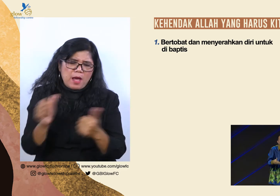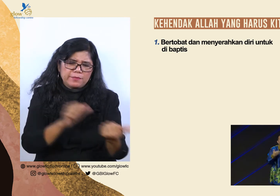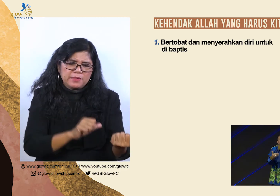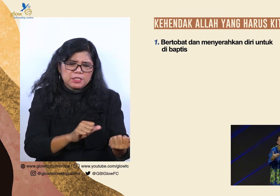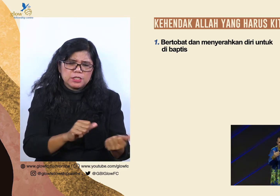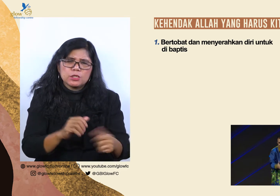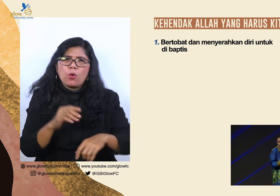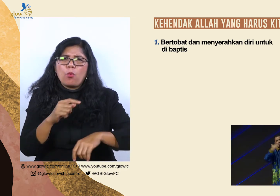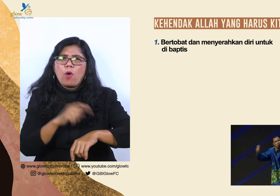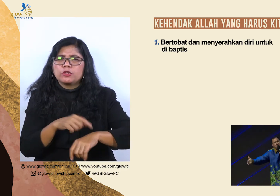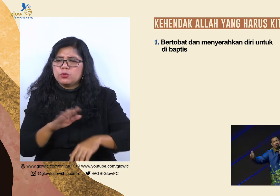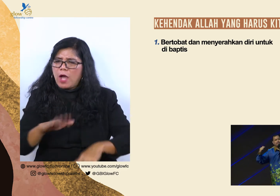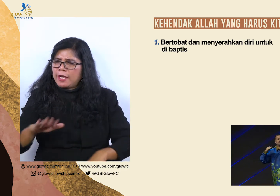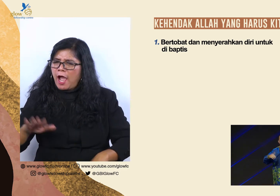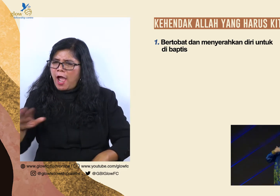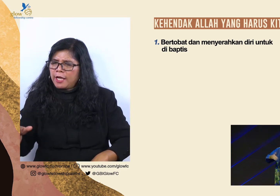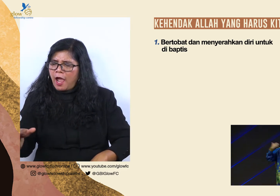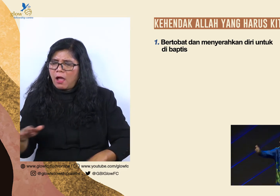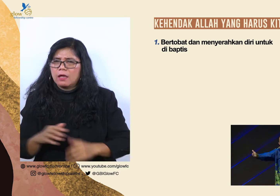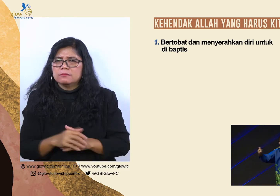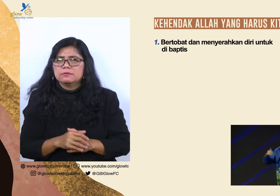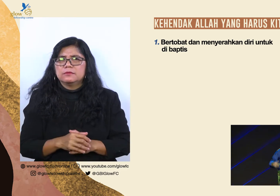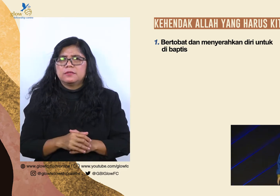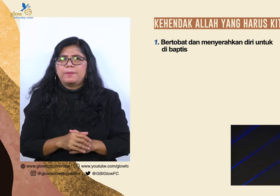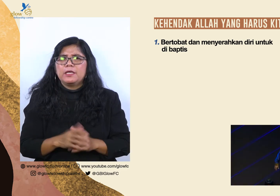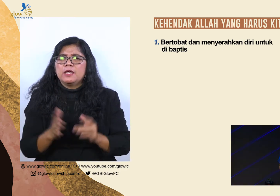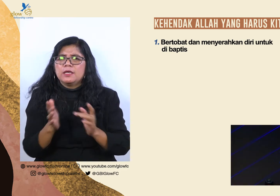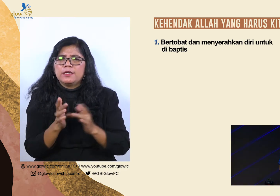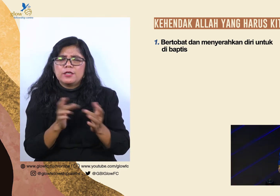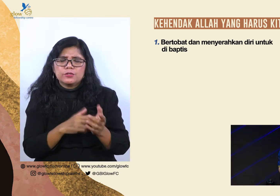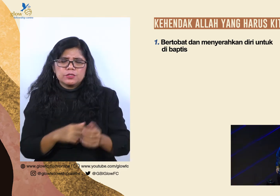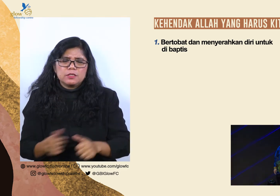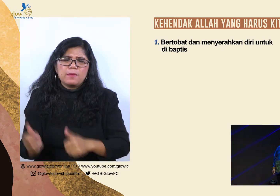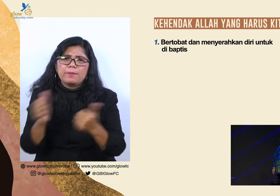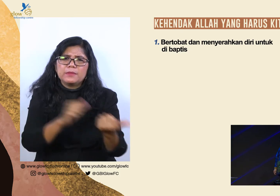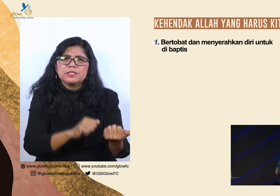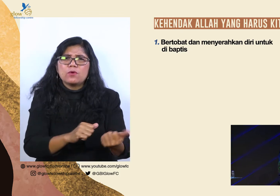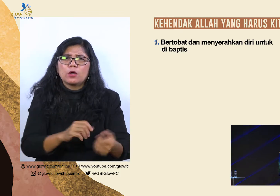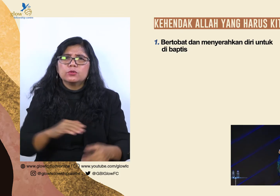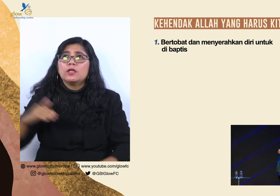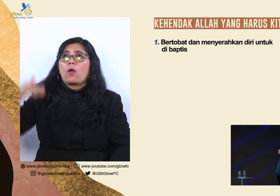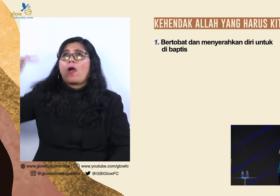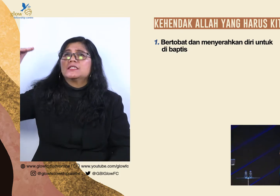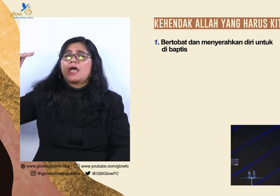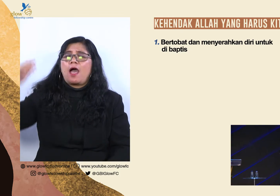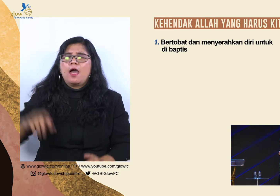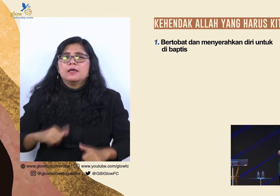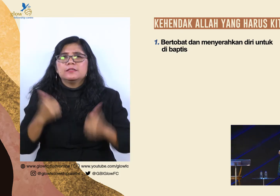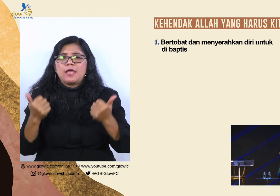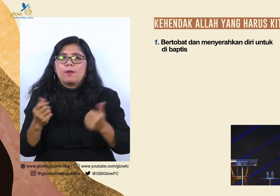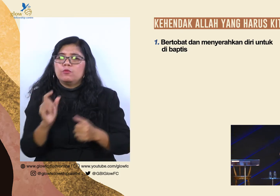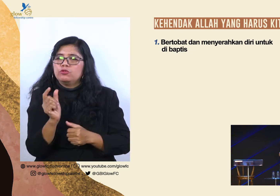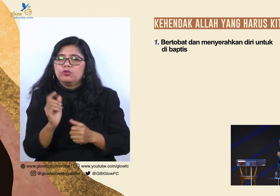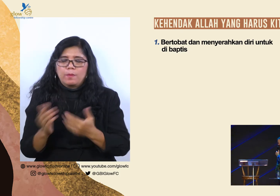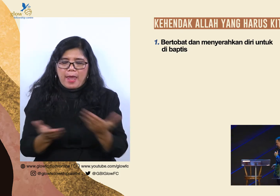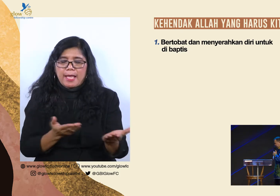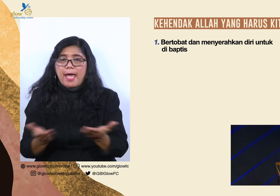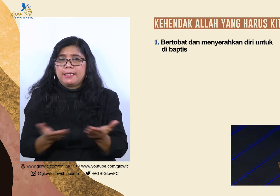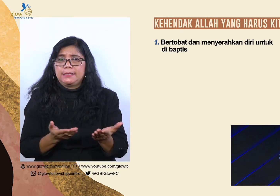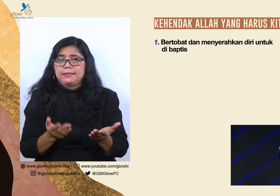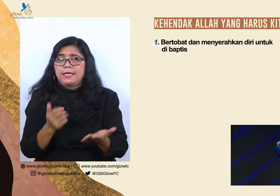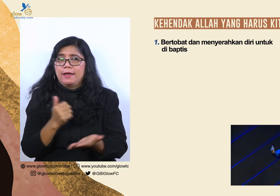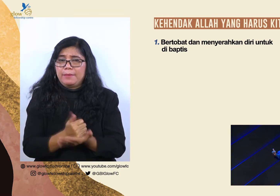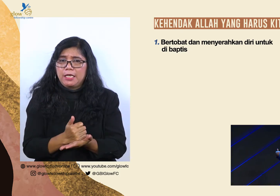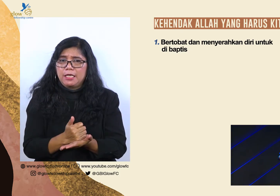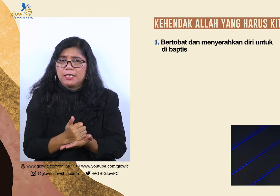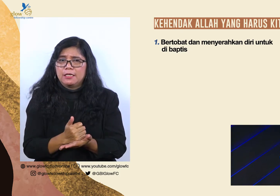dibaptis setelah memulai, atau siap untuk memulai pelayanannya. Berarti setiap kita, harus